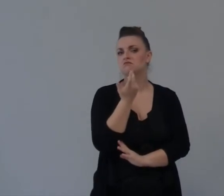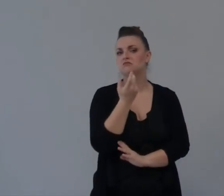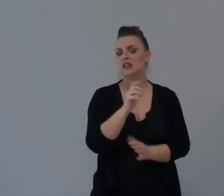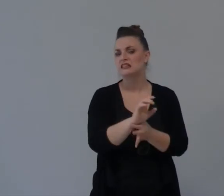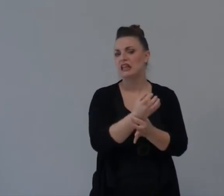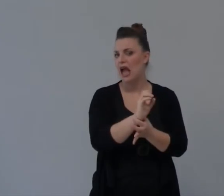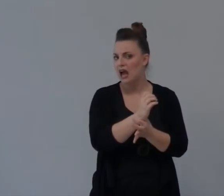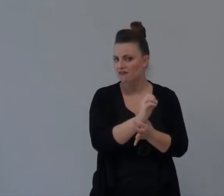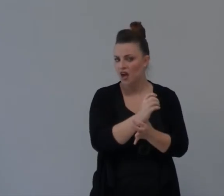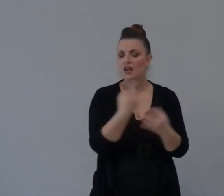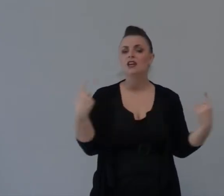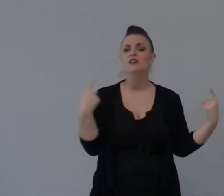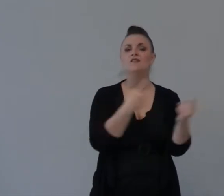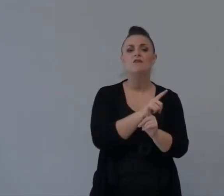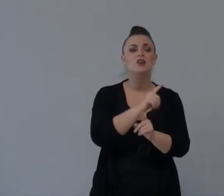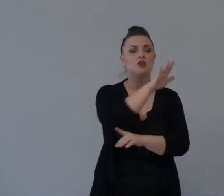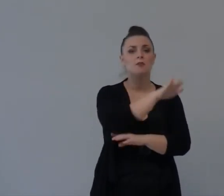Invece L'avrebbe Prendere Come Mugli